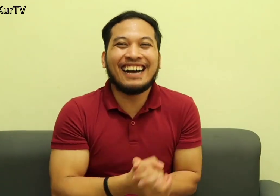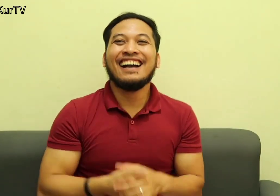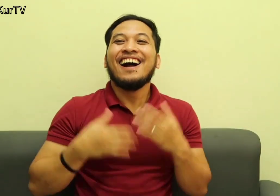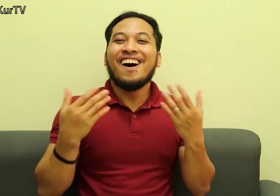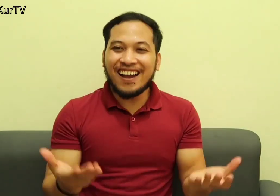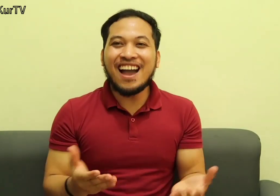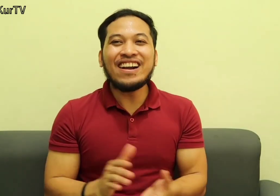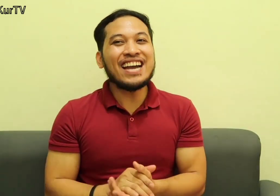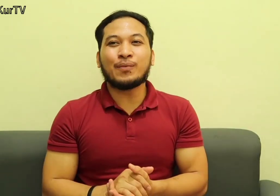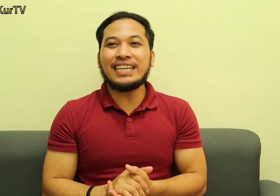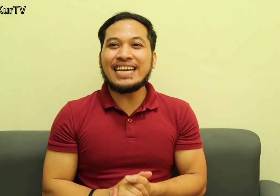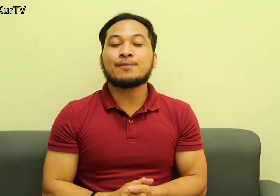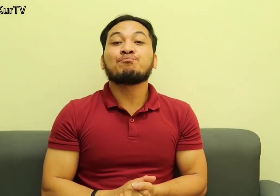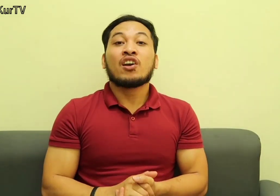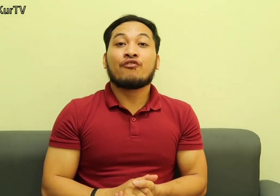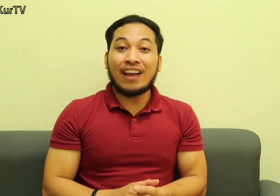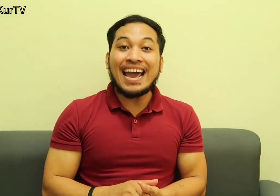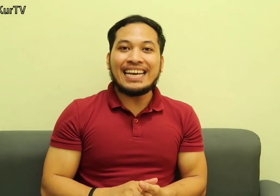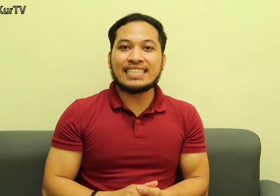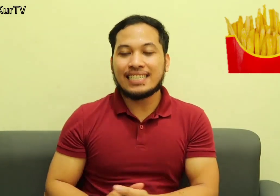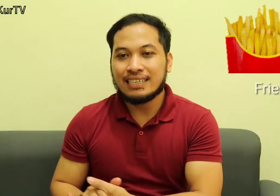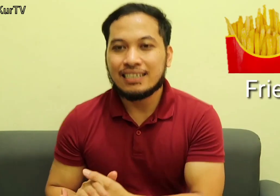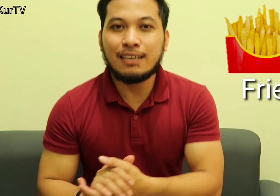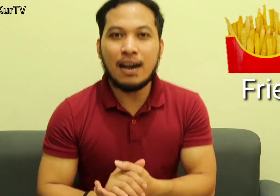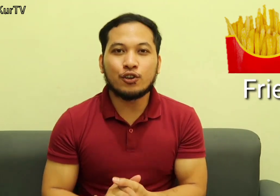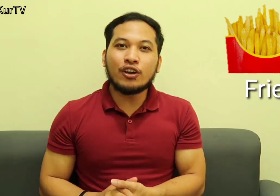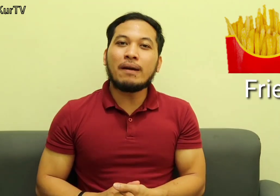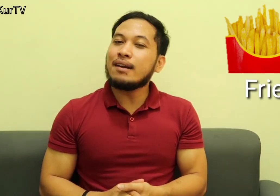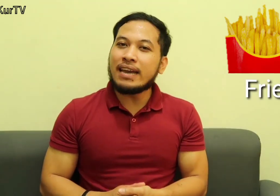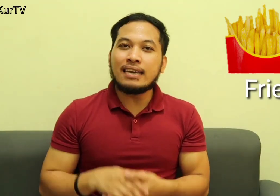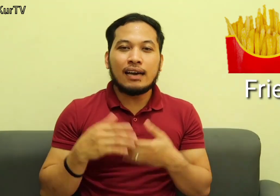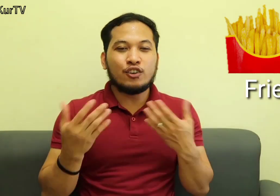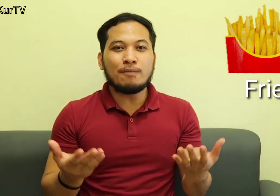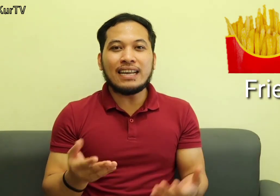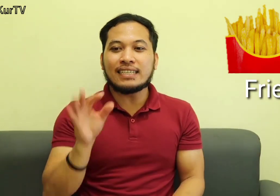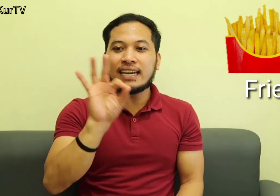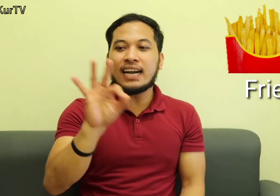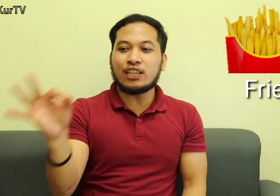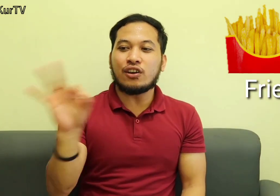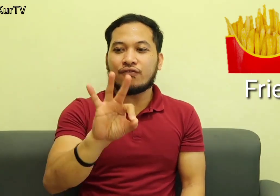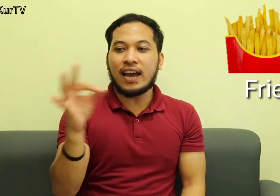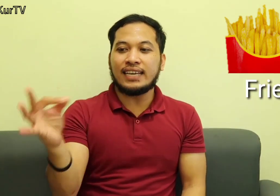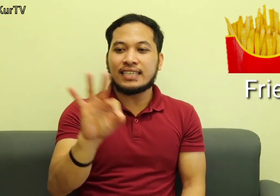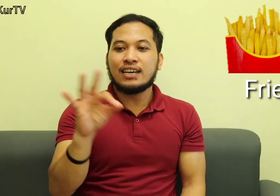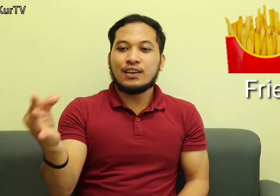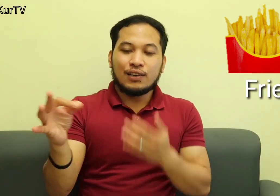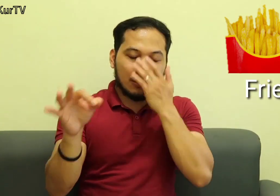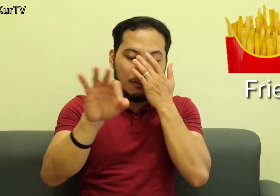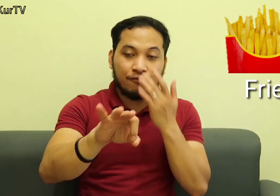Kain Our next word is Fries Diba? yung iba yung may Yung iba nagsasaya na ganito yung fries So, may